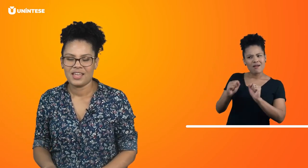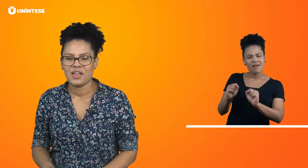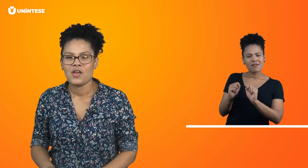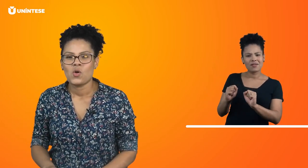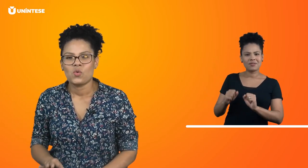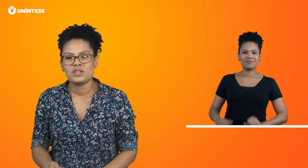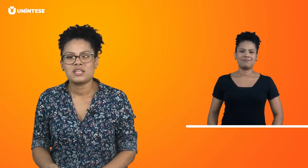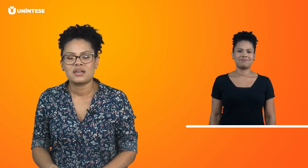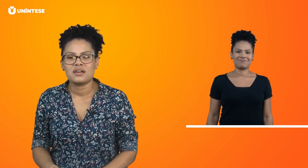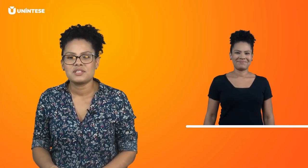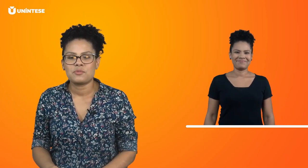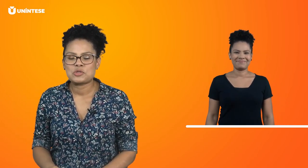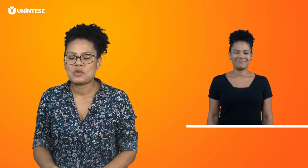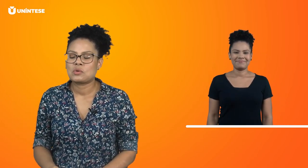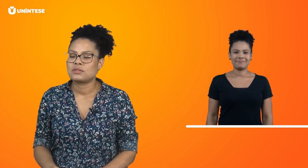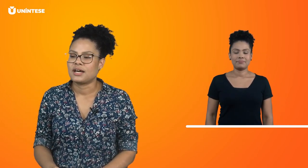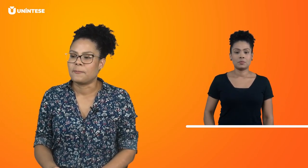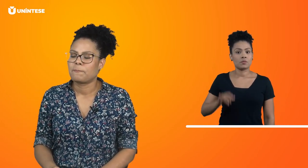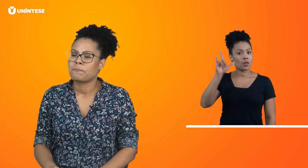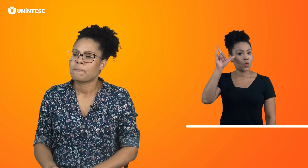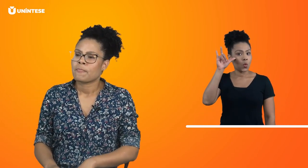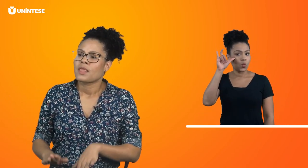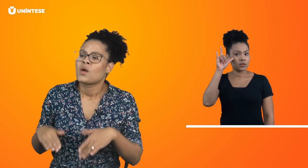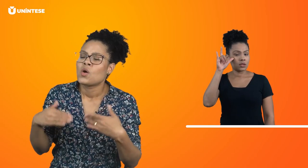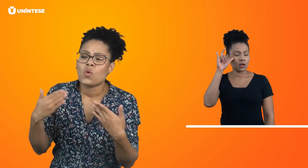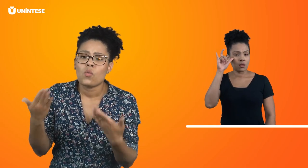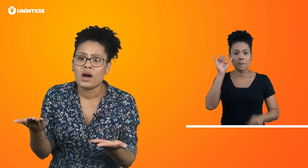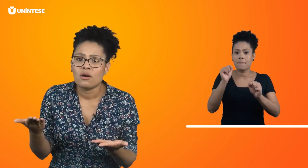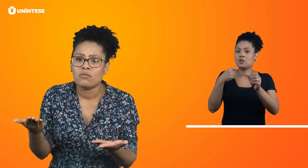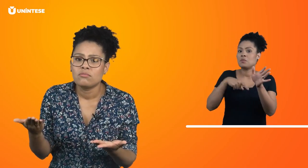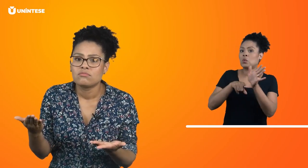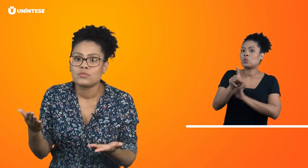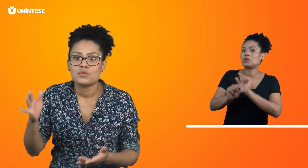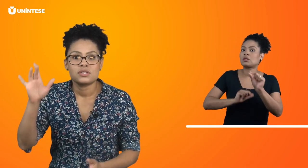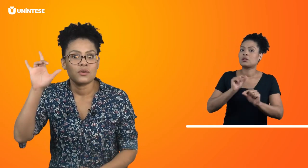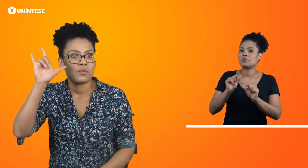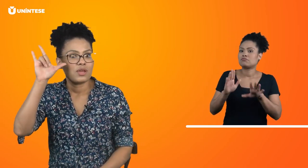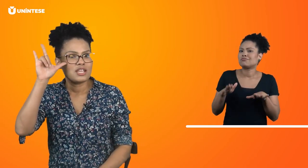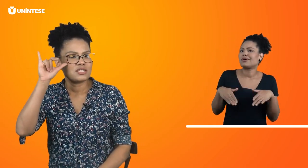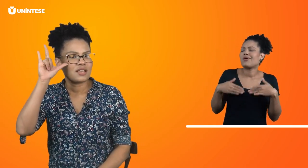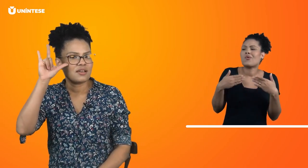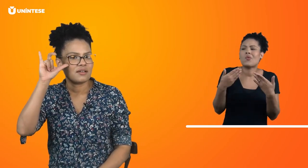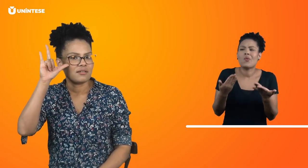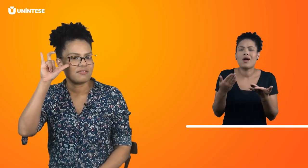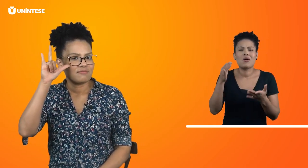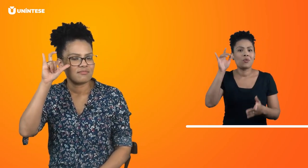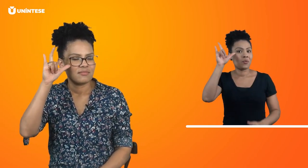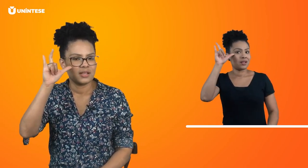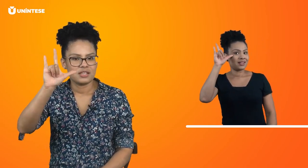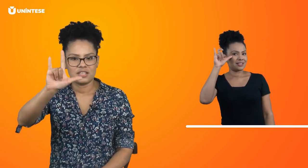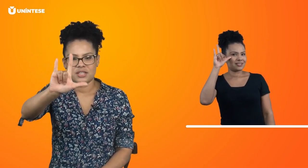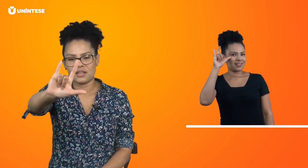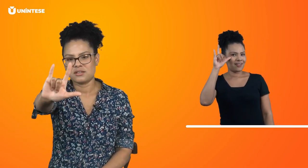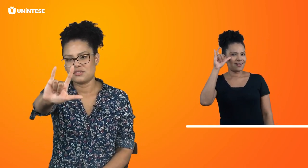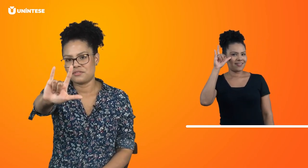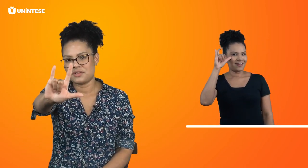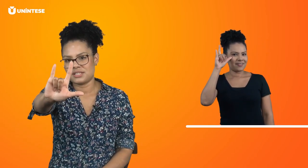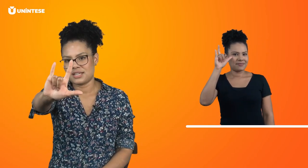Um Instagram, você pode perguntar qual o seu Instagram. Instagram, você vai fazer